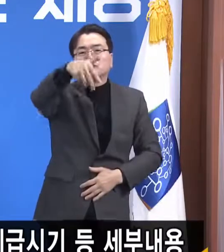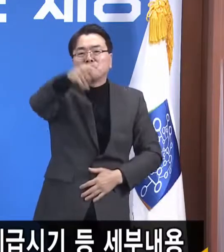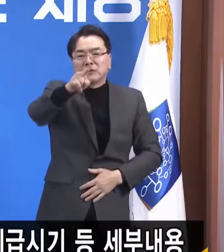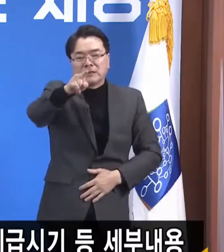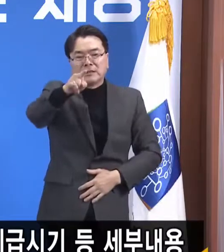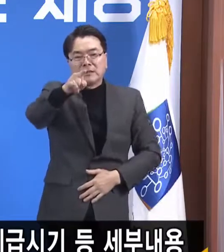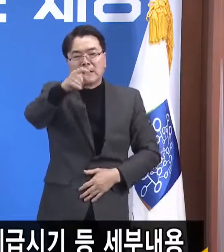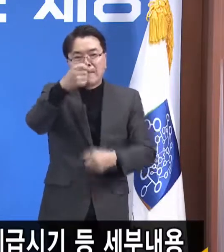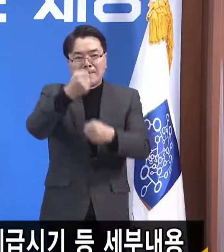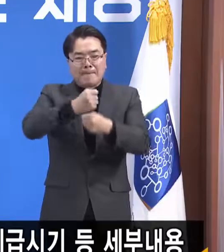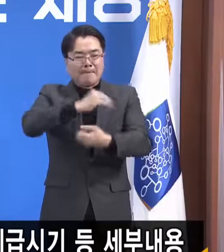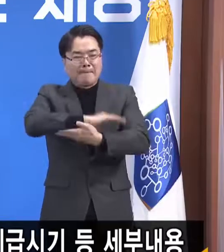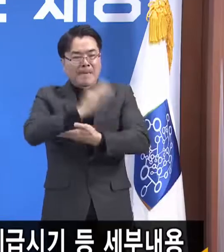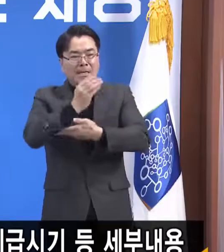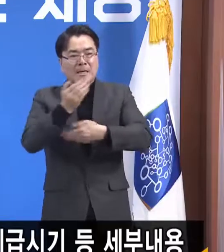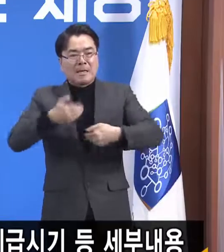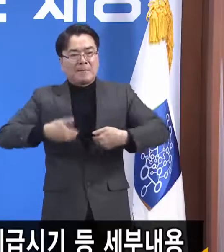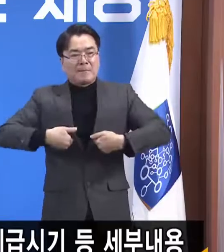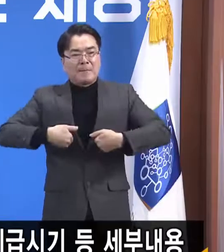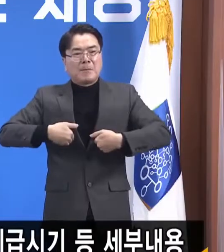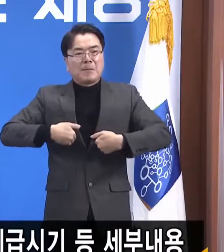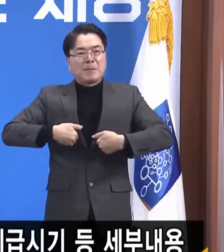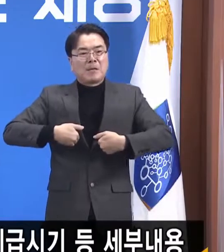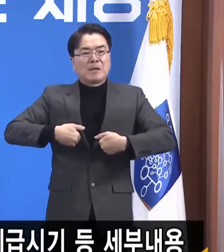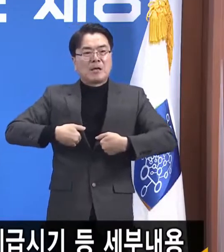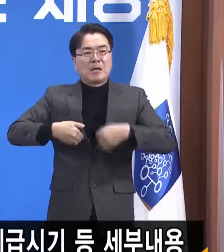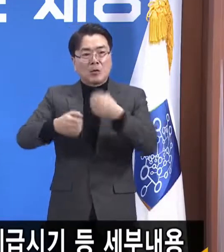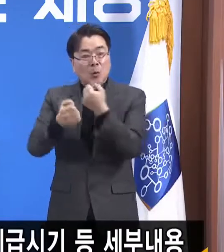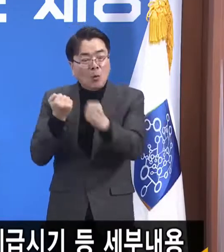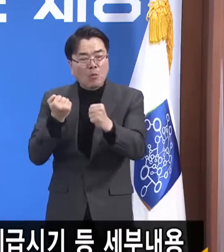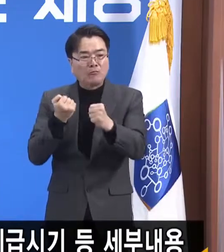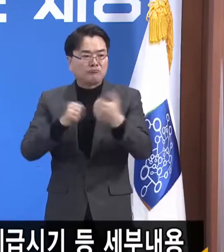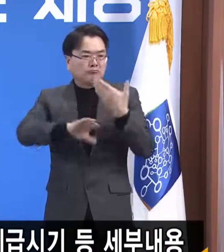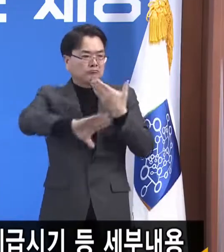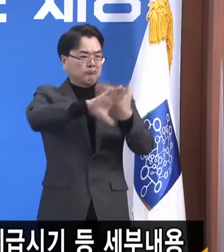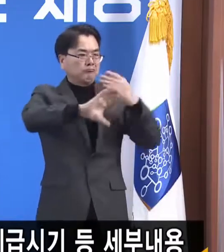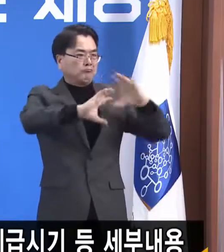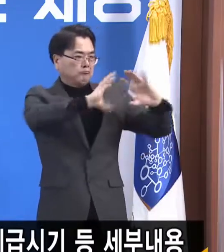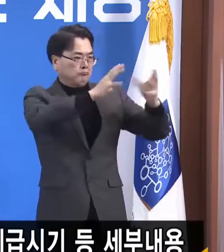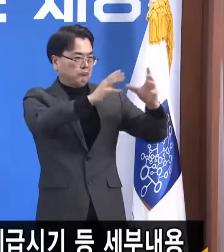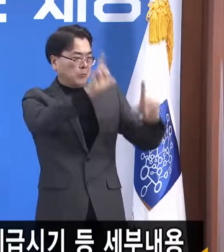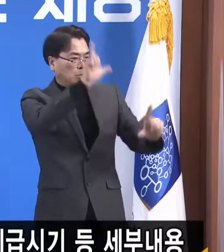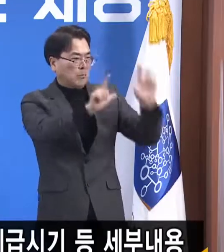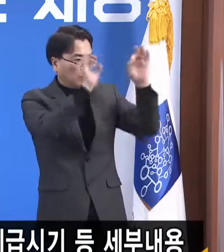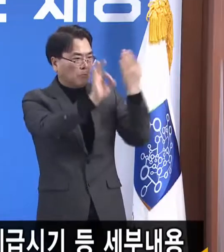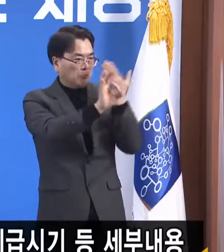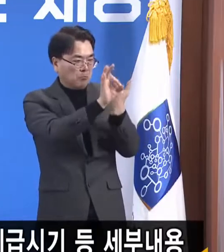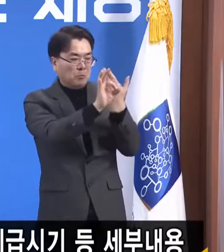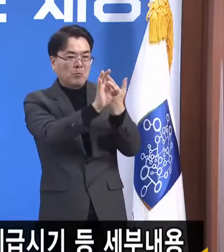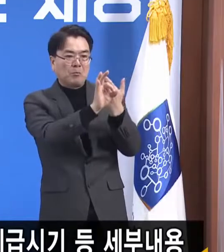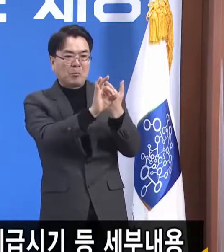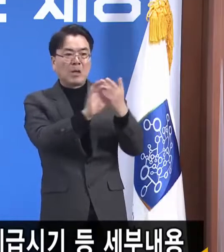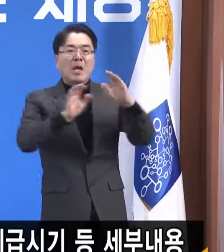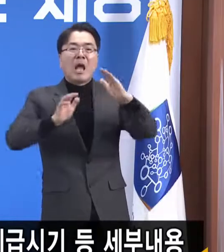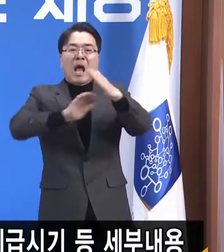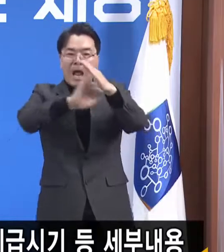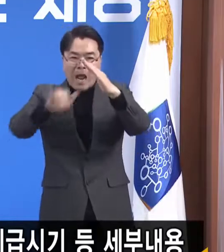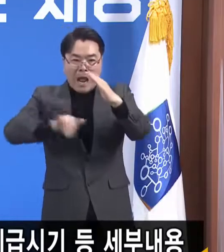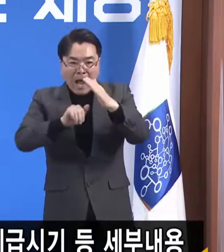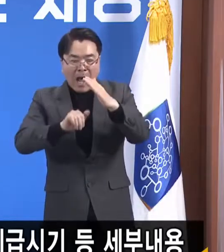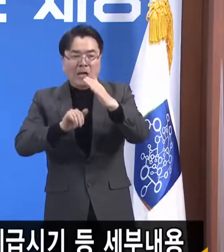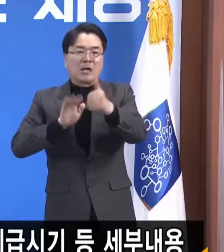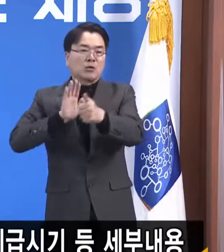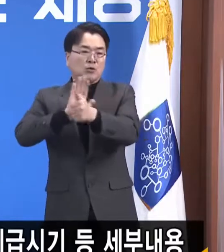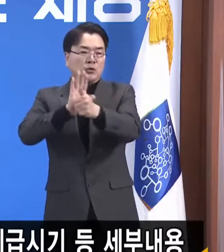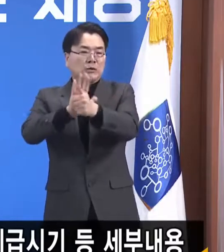지금 다른 나라들이 대체적으로 하는 것처럼 가계소득 지원을 위해서